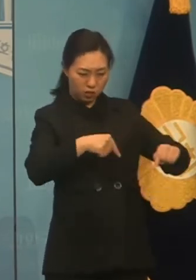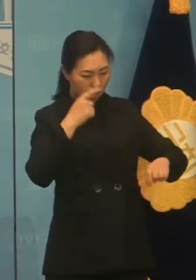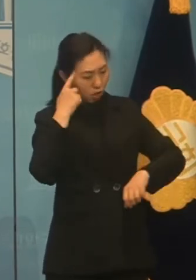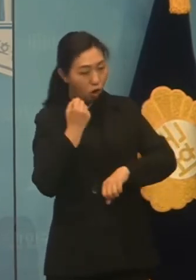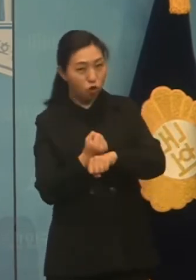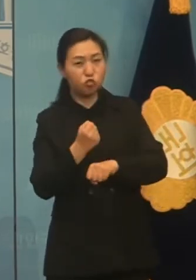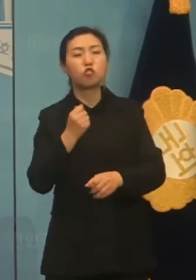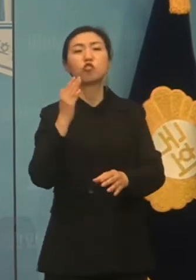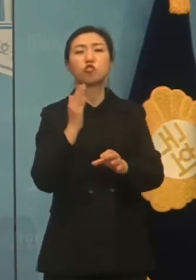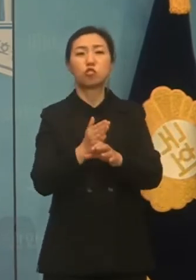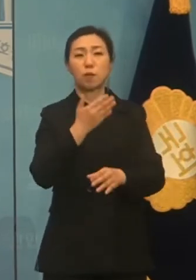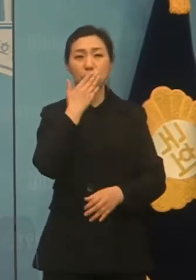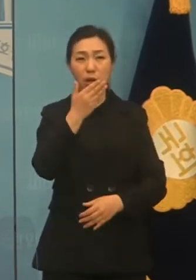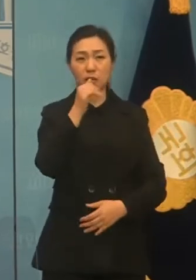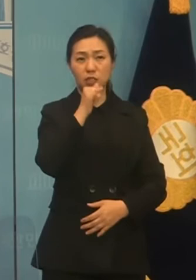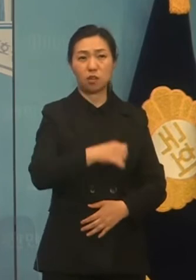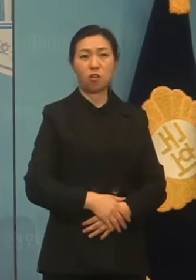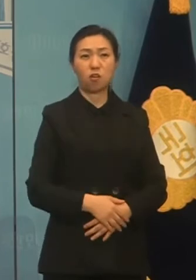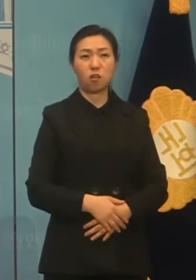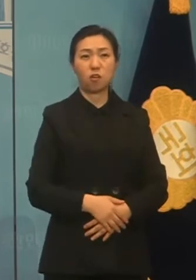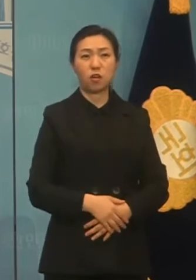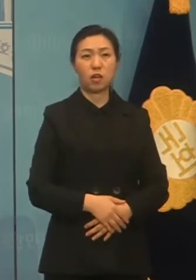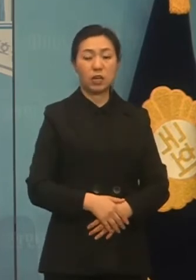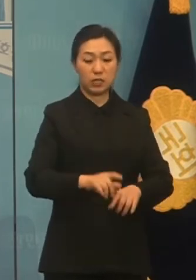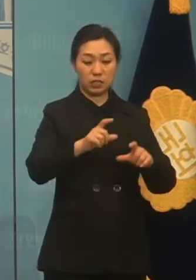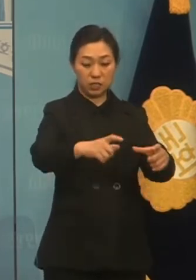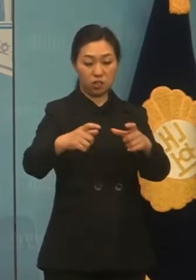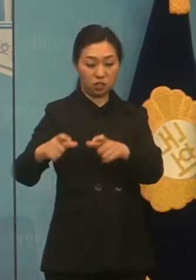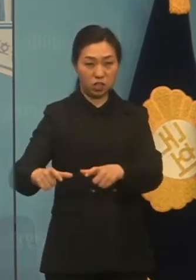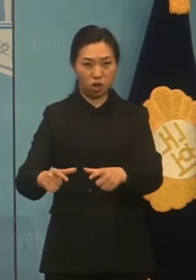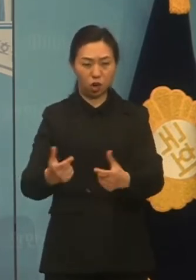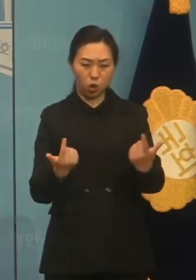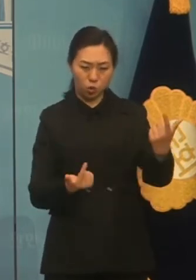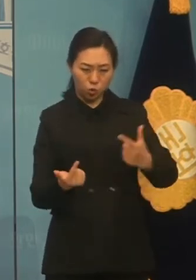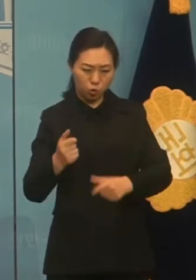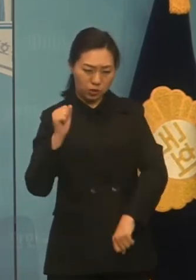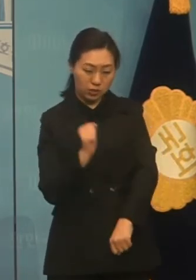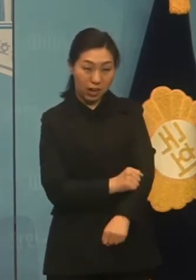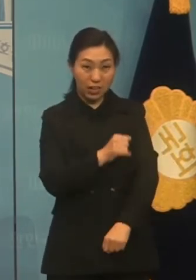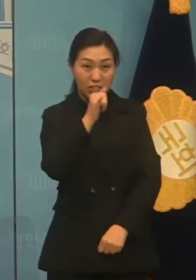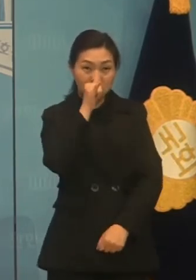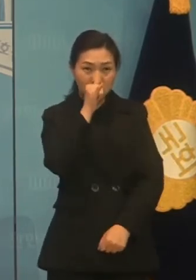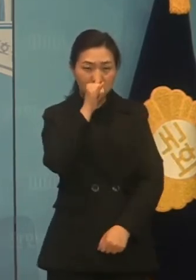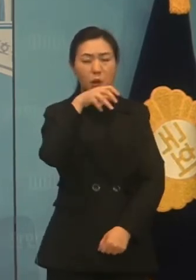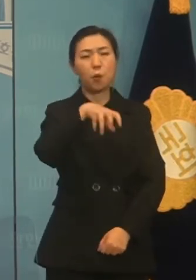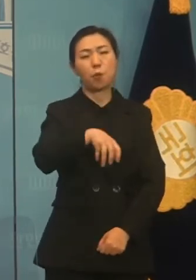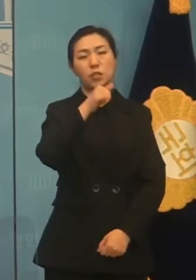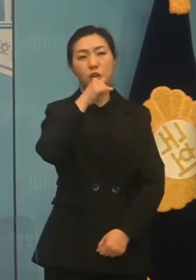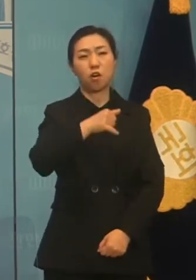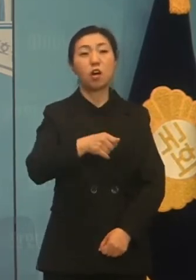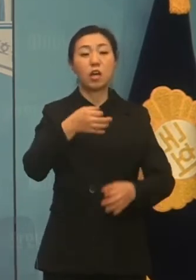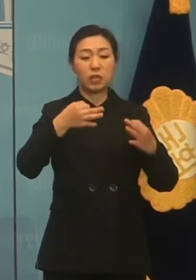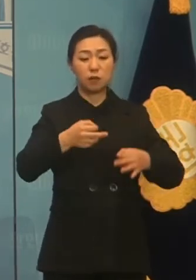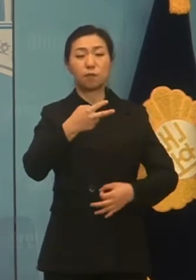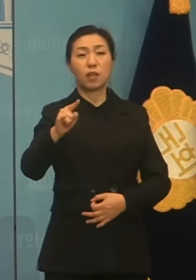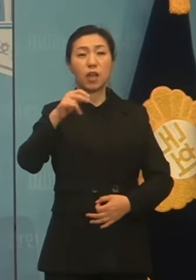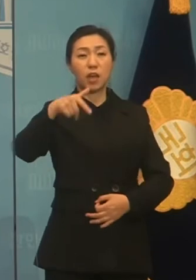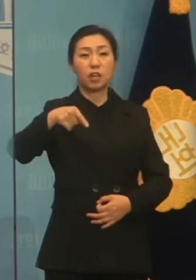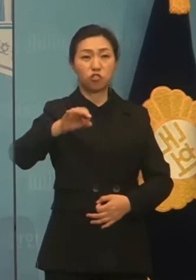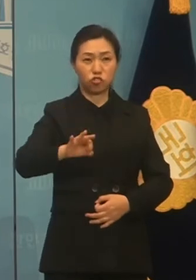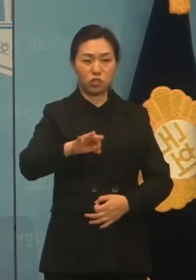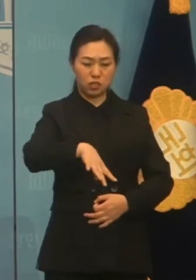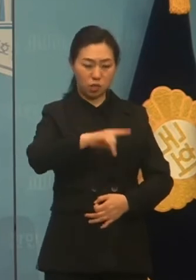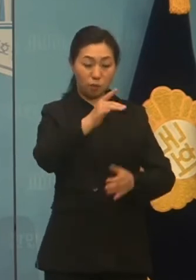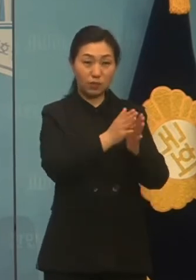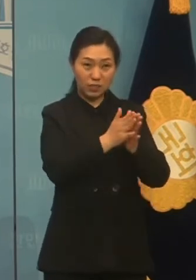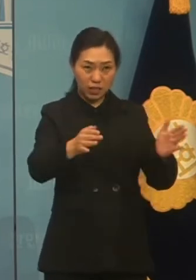자치분권 균형발전의 시대로 시작 열겠습니다. 김대중 대통령이 식을 뿌리고 노무현 대통령이 따뜻히고 문재인